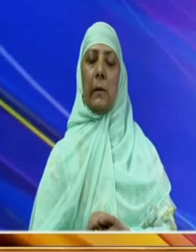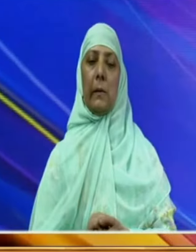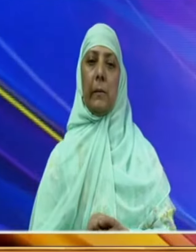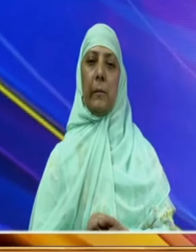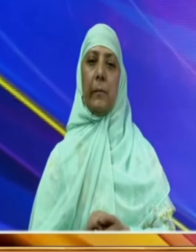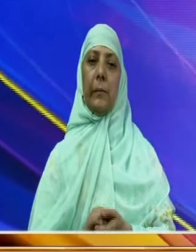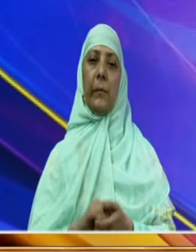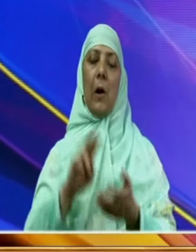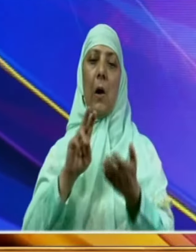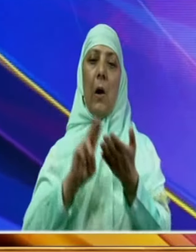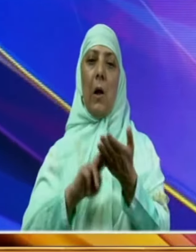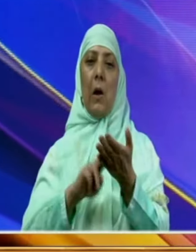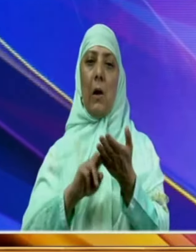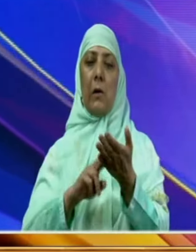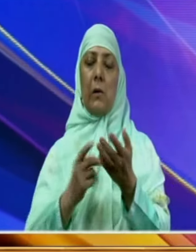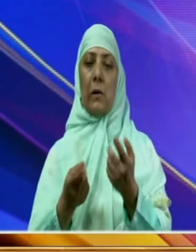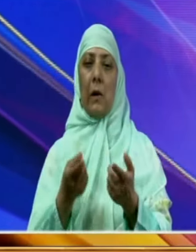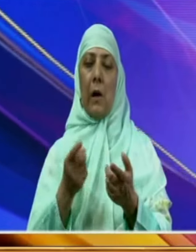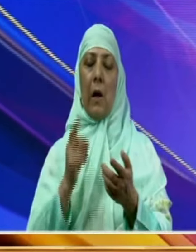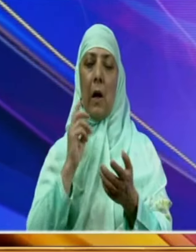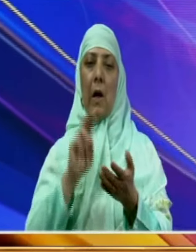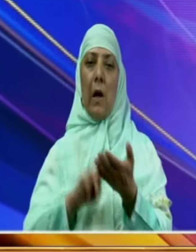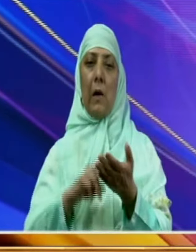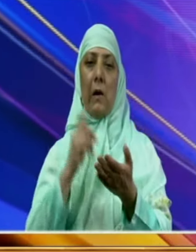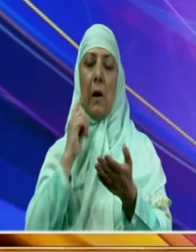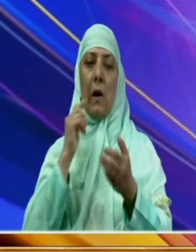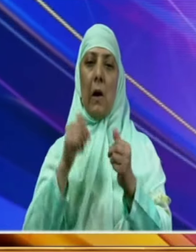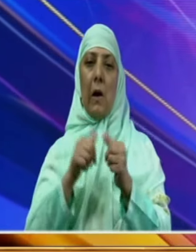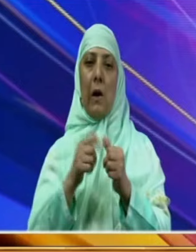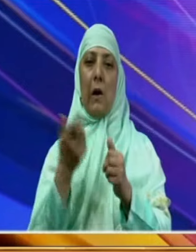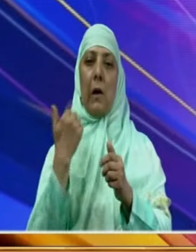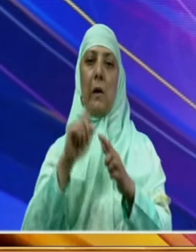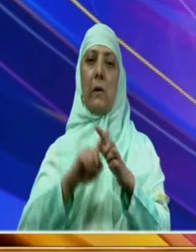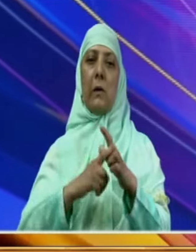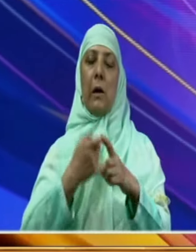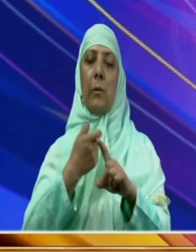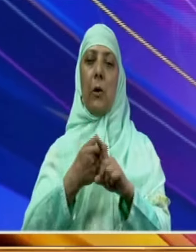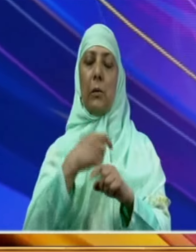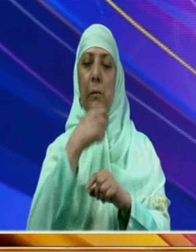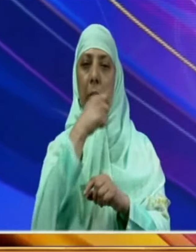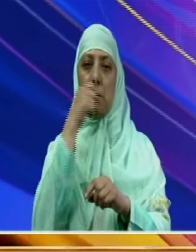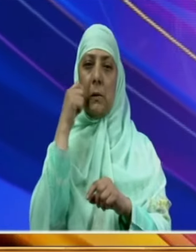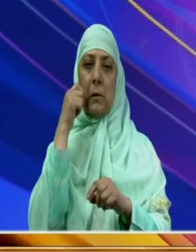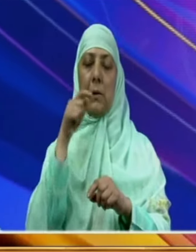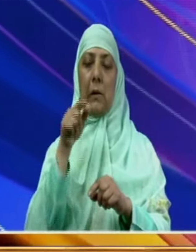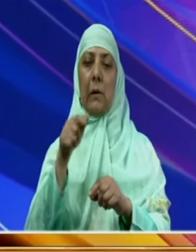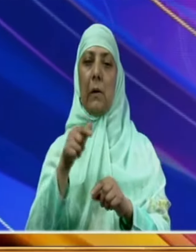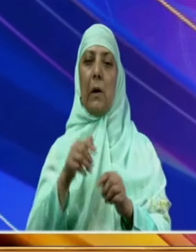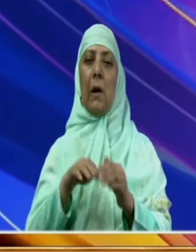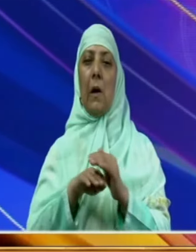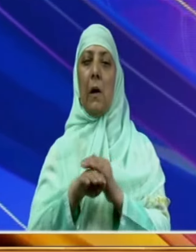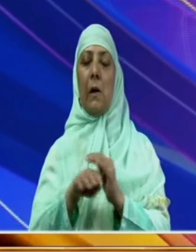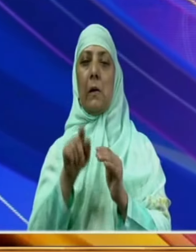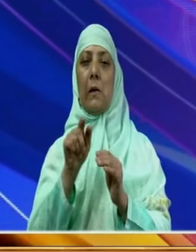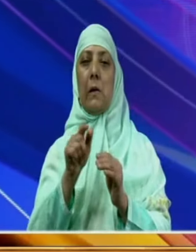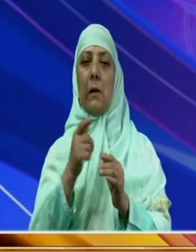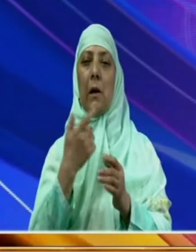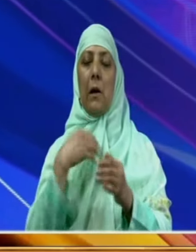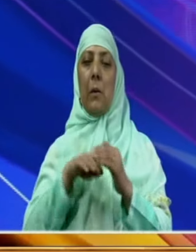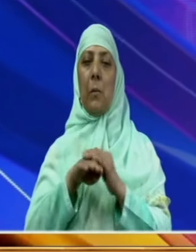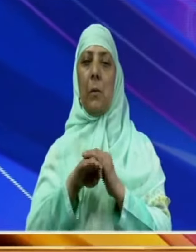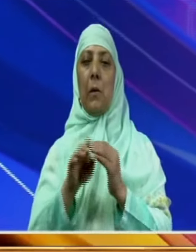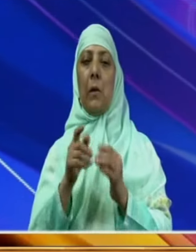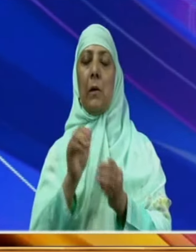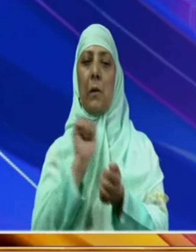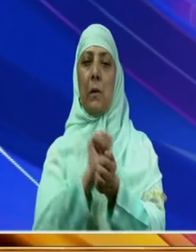قومی تحقیقاتی ایجنسی نائے نے کر لے جمع کشمیر کے منشات و دہشتگردی تالمیل کیس کے ایک اہم فرار مجرم